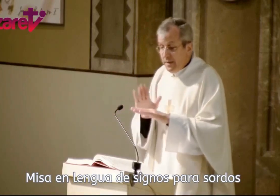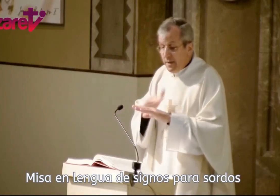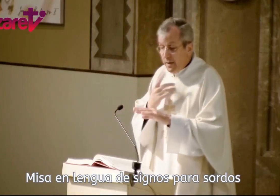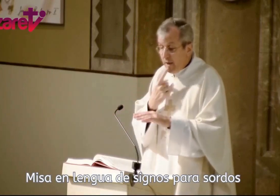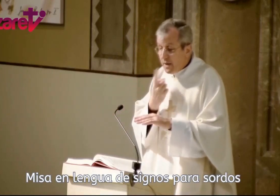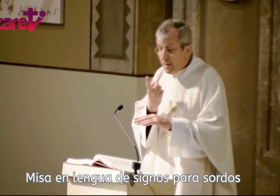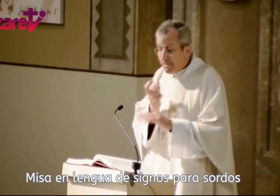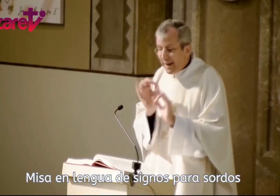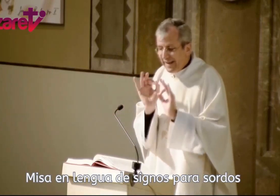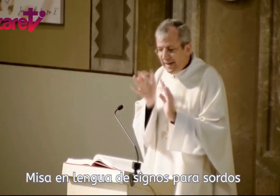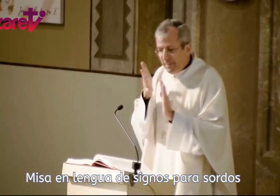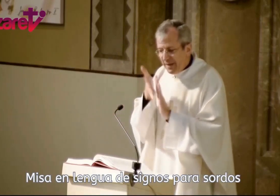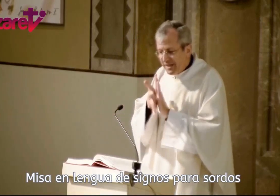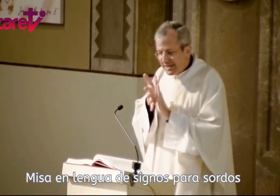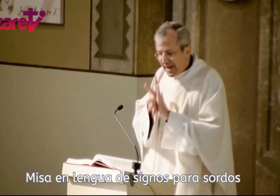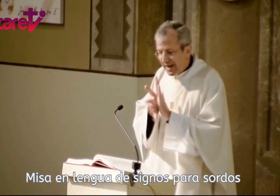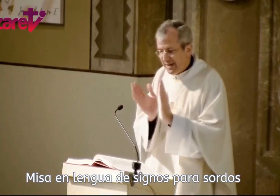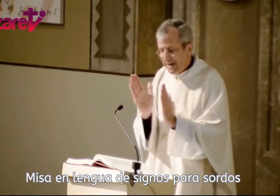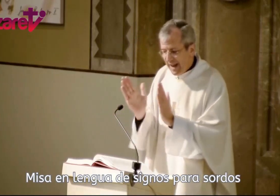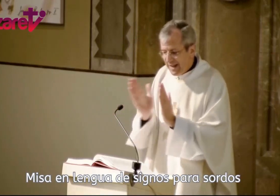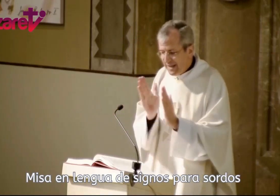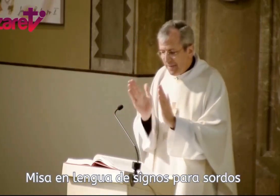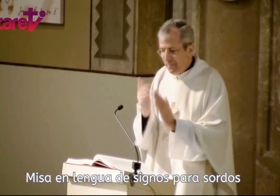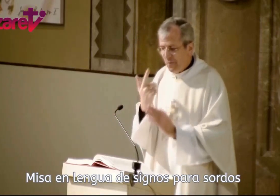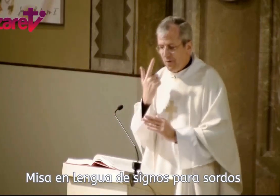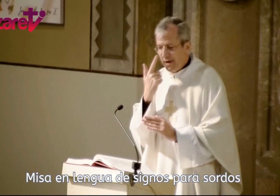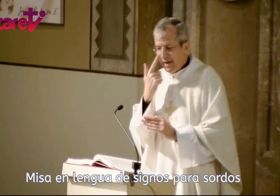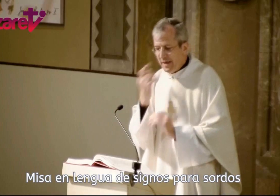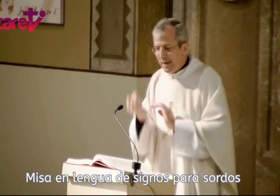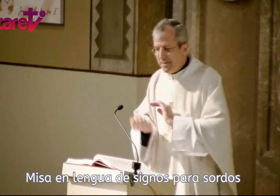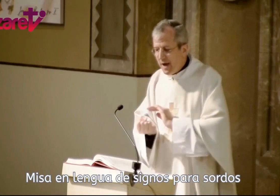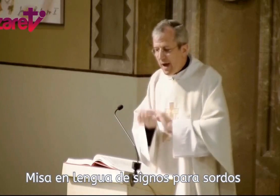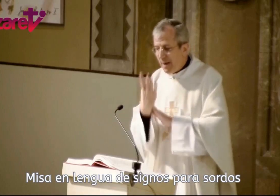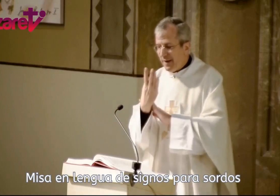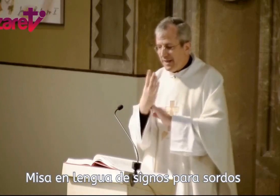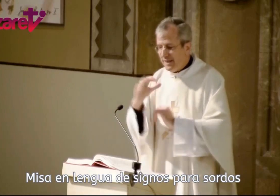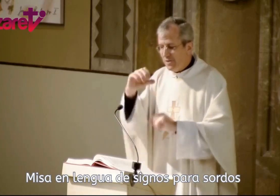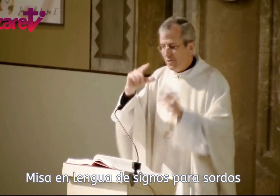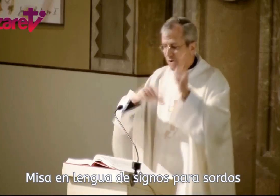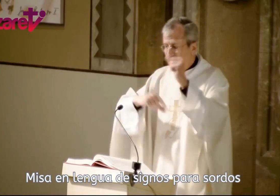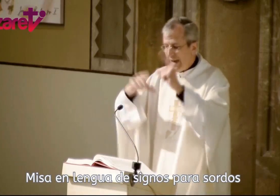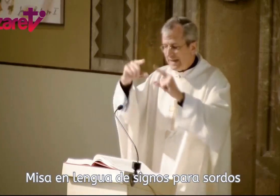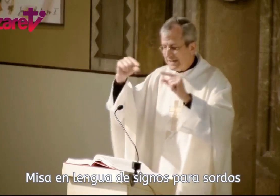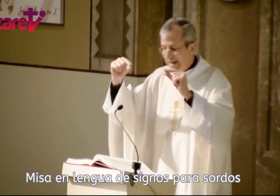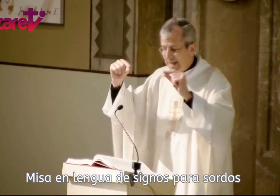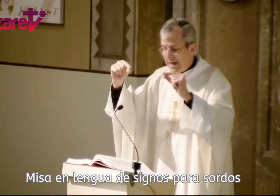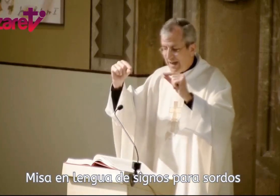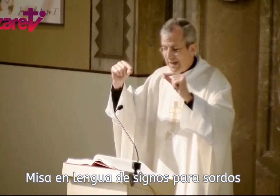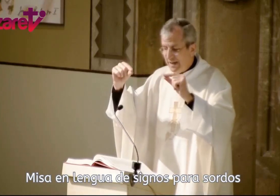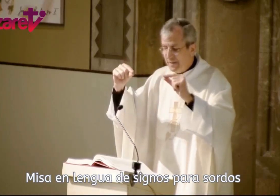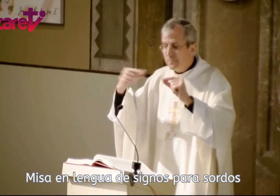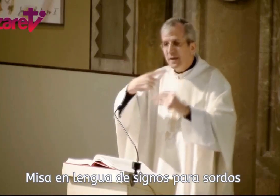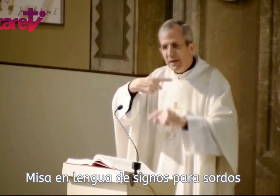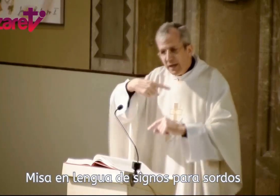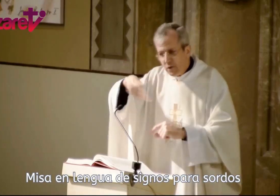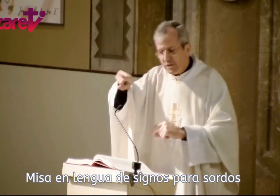para que le precisaran el tiempo en que había aparecido la estrella y los